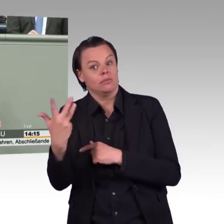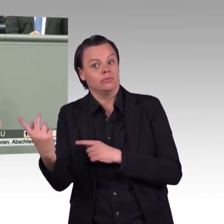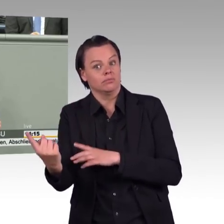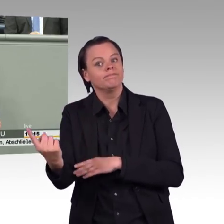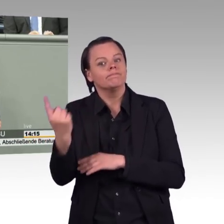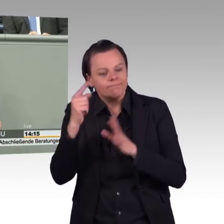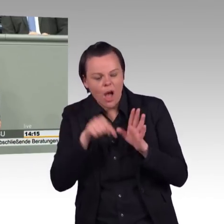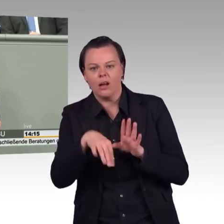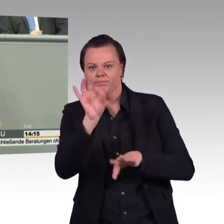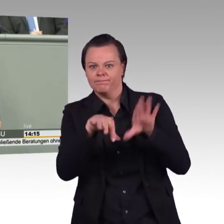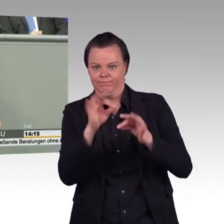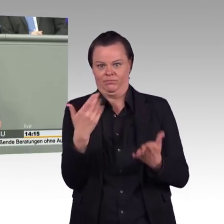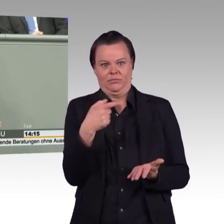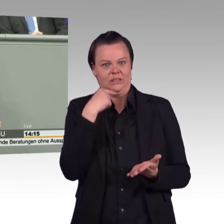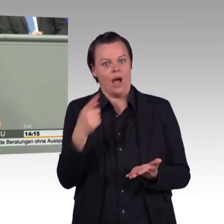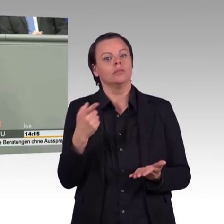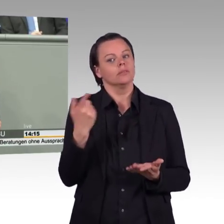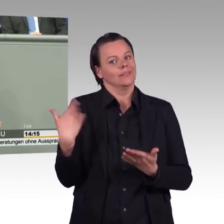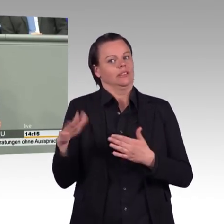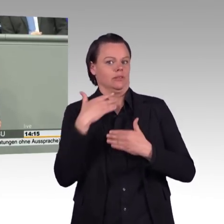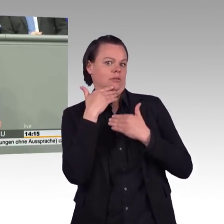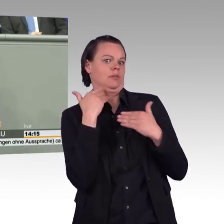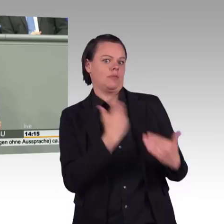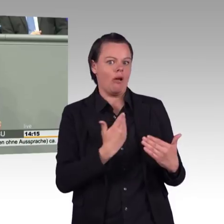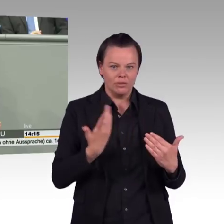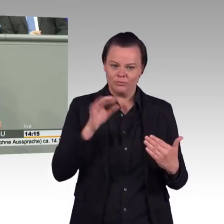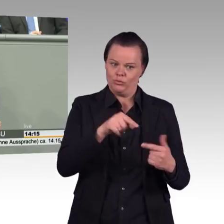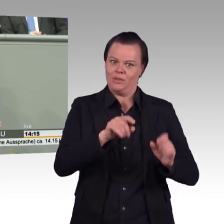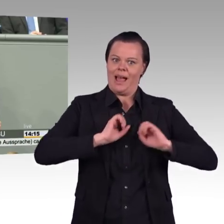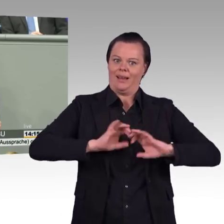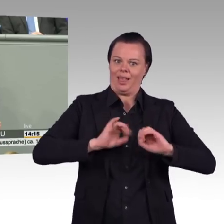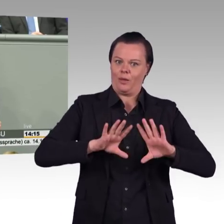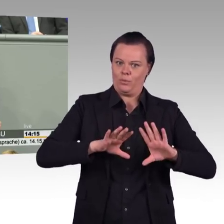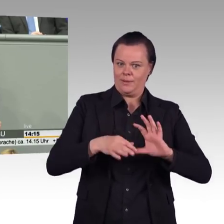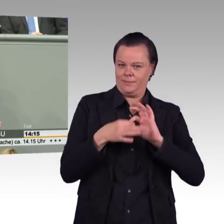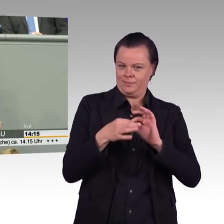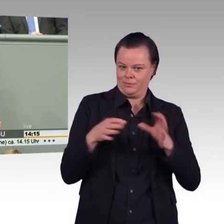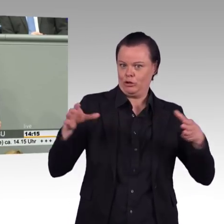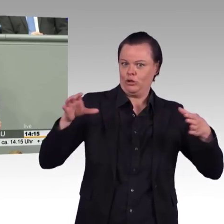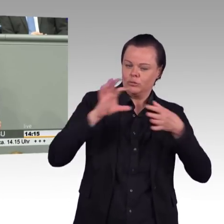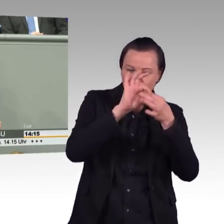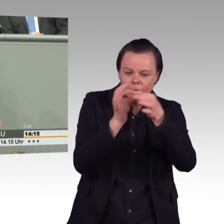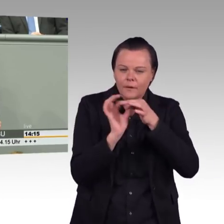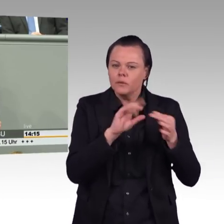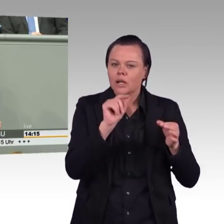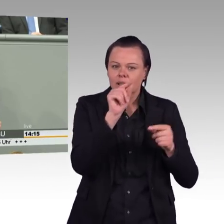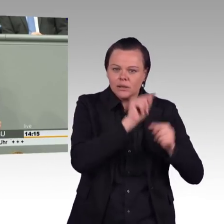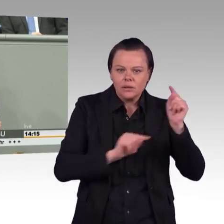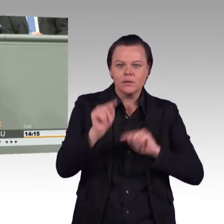etwas anders als bisher. Und vielleicht gelingt das heute mit meinem kleinen Beitrag, dass man auf